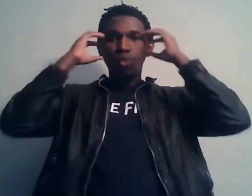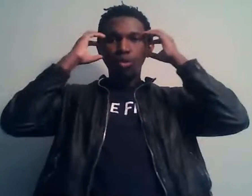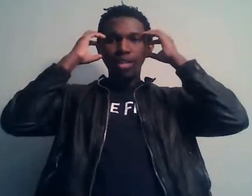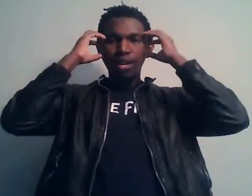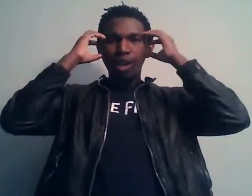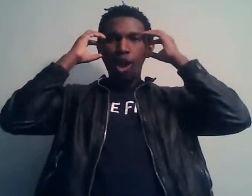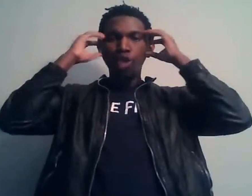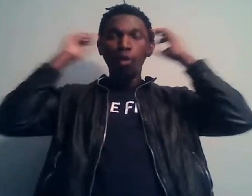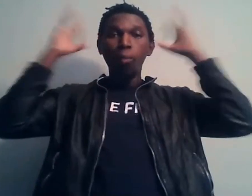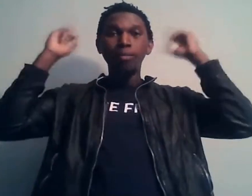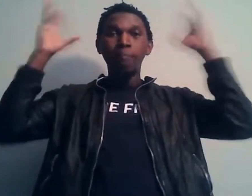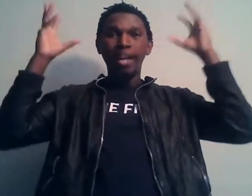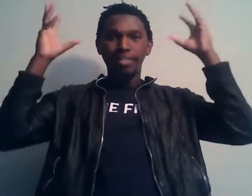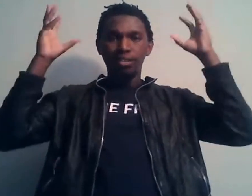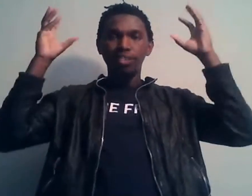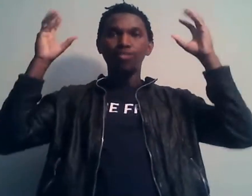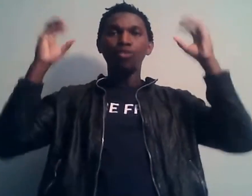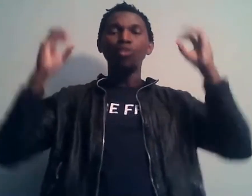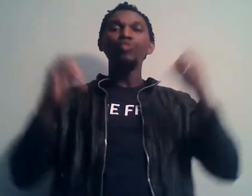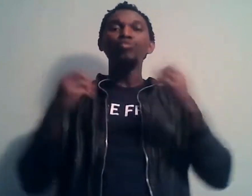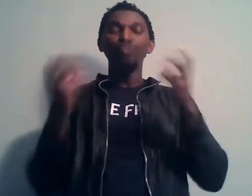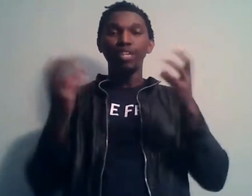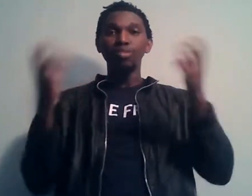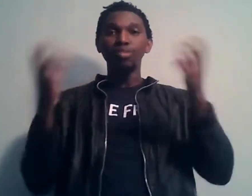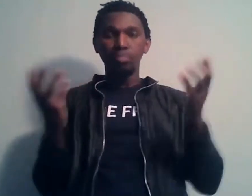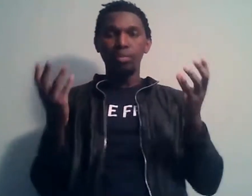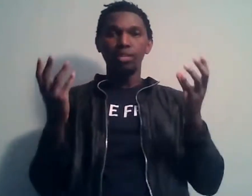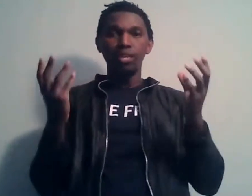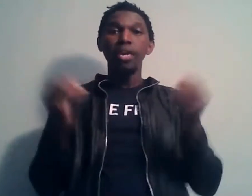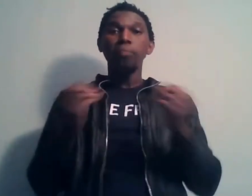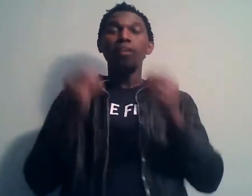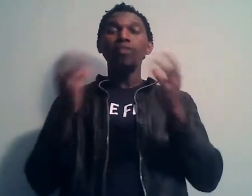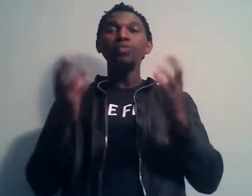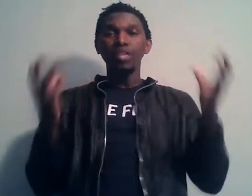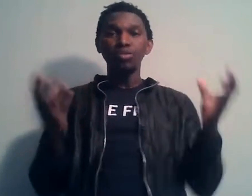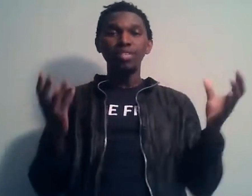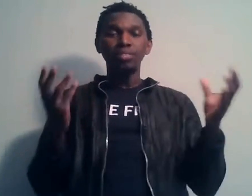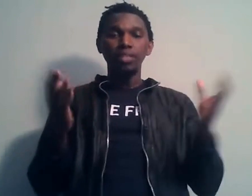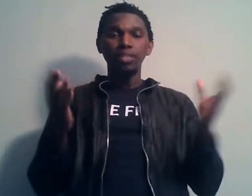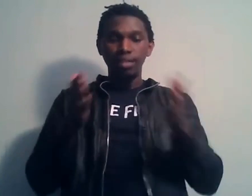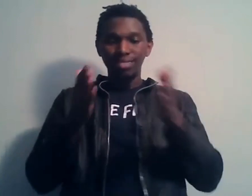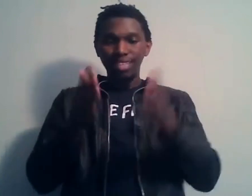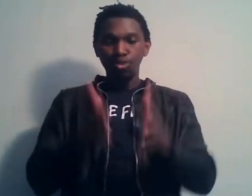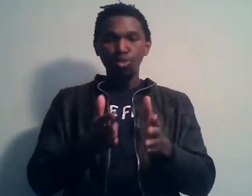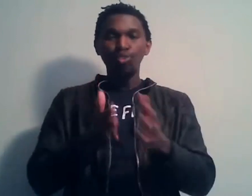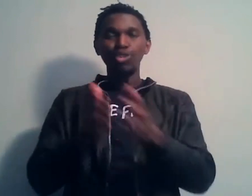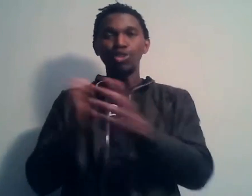qu'on ait un open mind. Il faut qu'on ait une ouverture d'esprit. Et pour avoir une ouverture d'esprit, ça se retrouve dans l